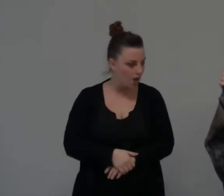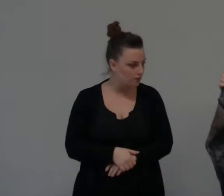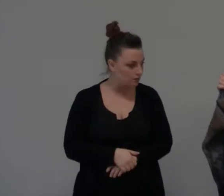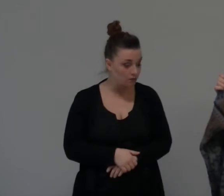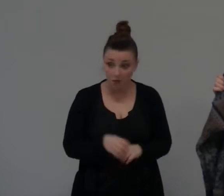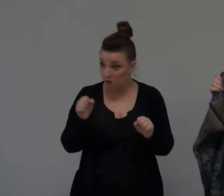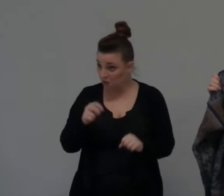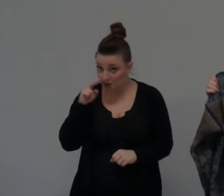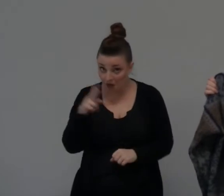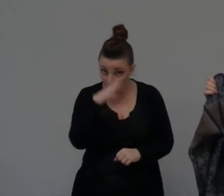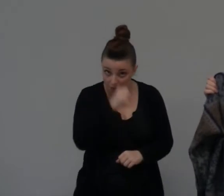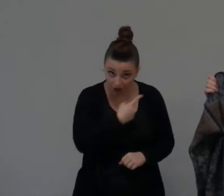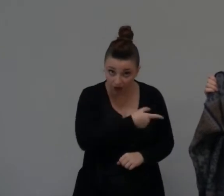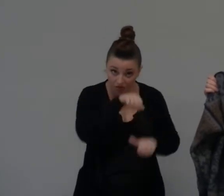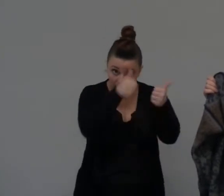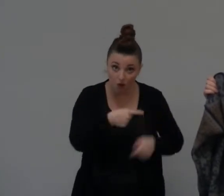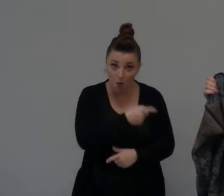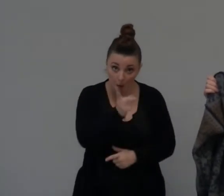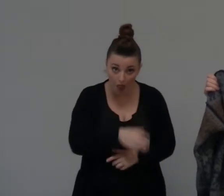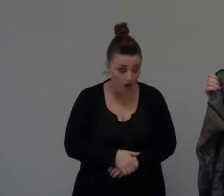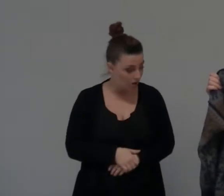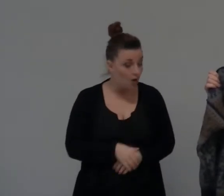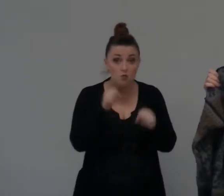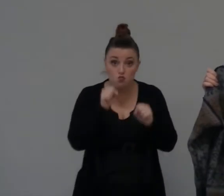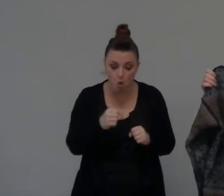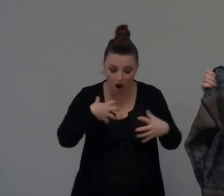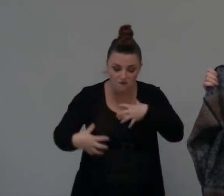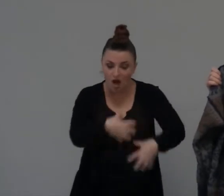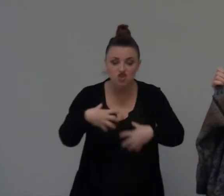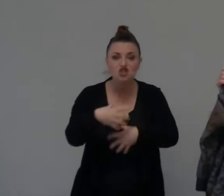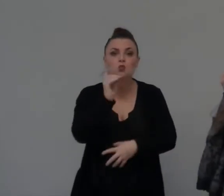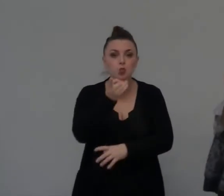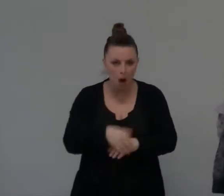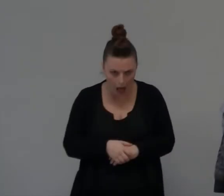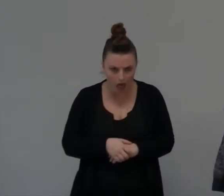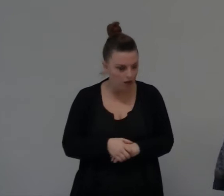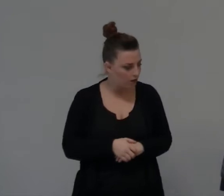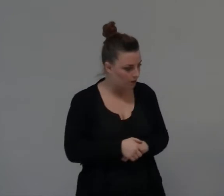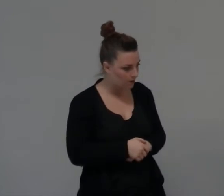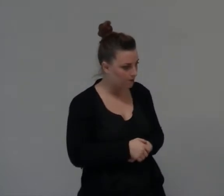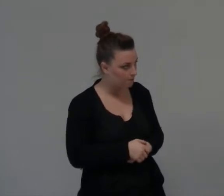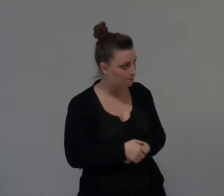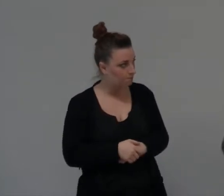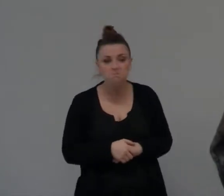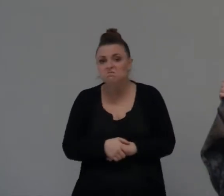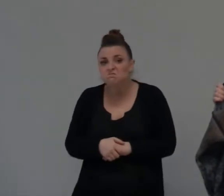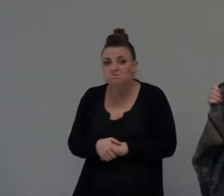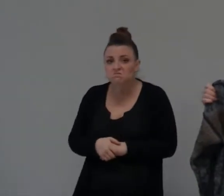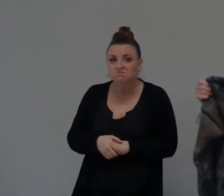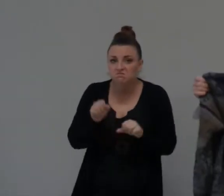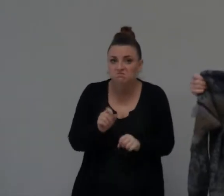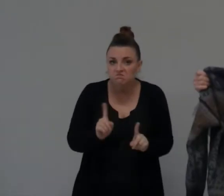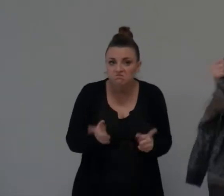Riuscite a vedere la forma? Riuscite a vedere qual è la rama? No,